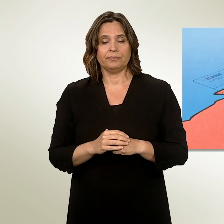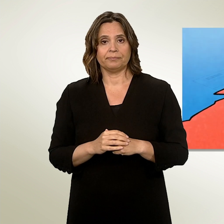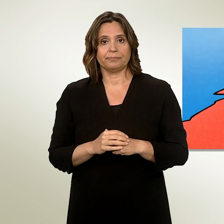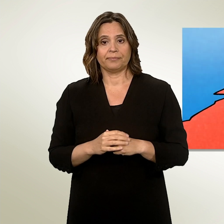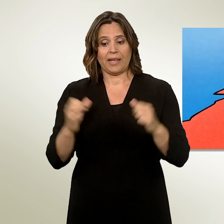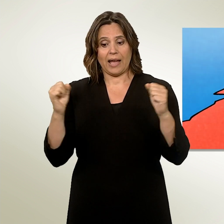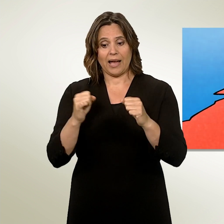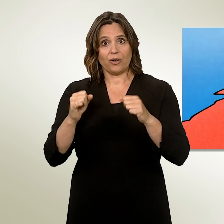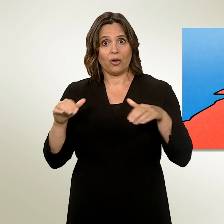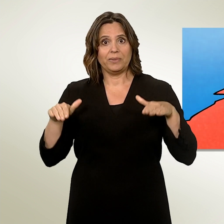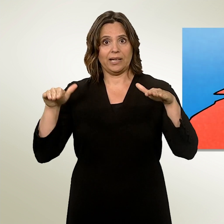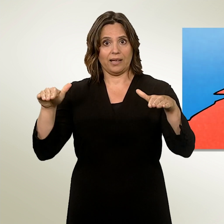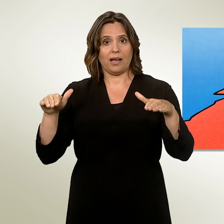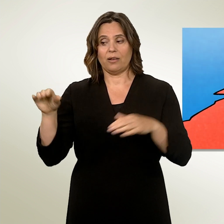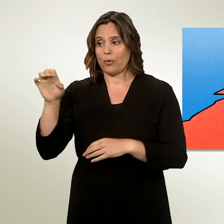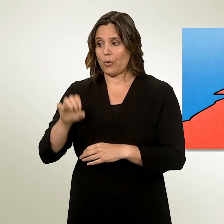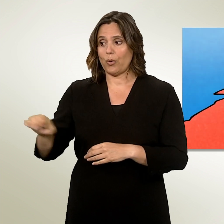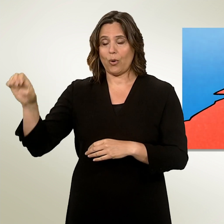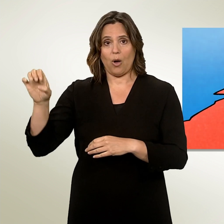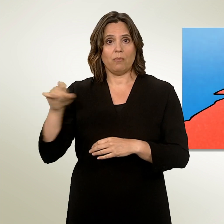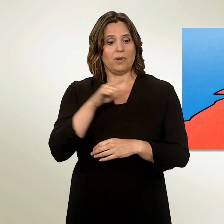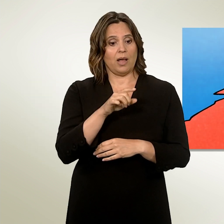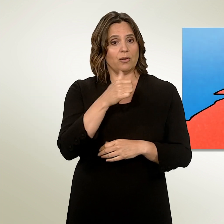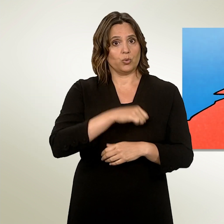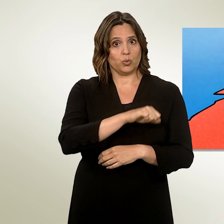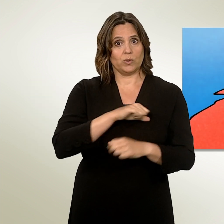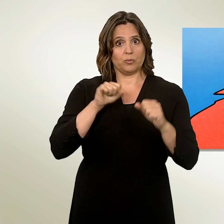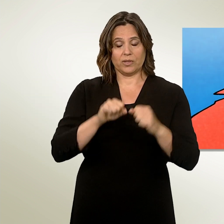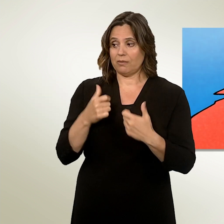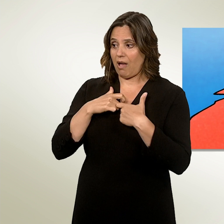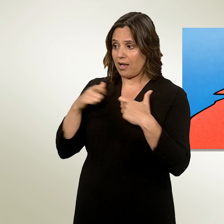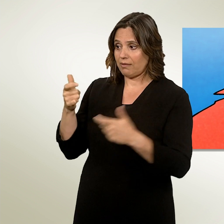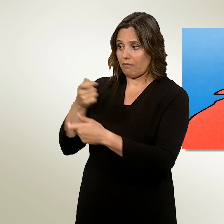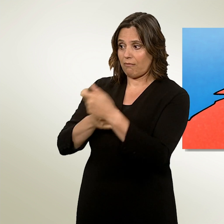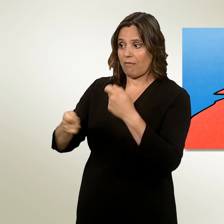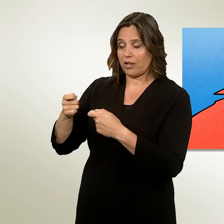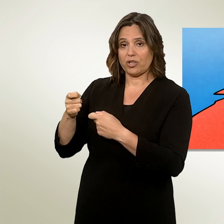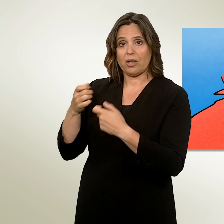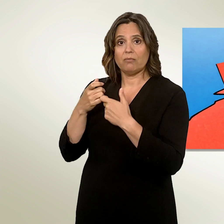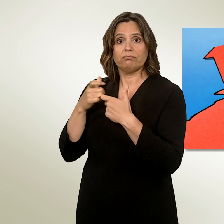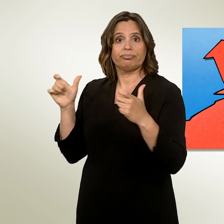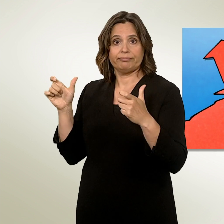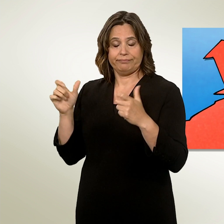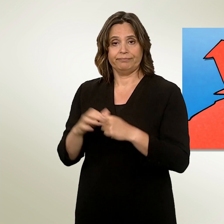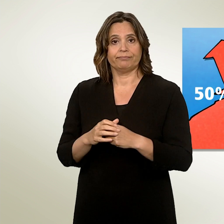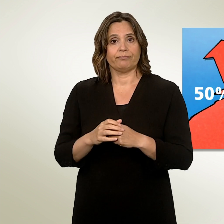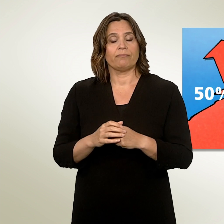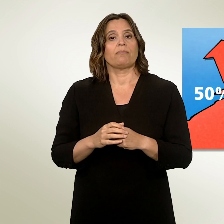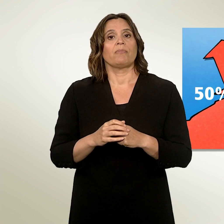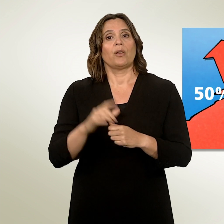bilatéraux ouvrent à la Suisse les portes du marché européen. En 2019, près de 50 % de toutes les marchandises exportées de